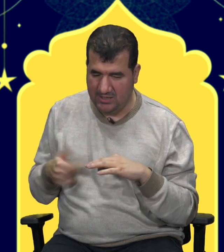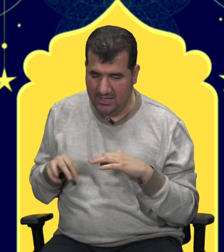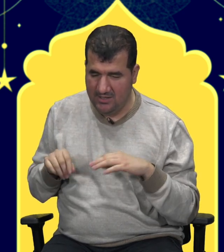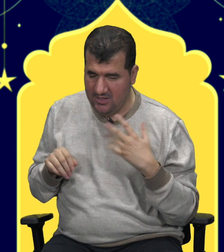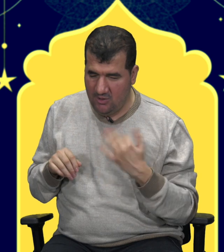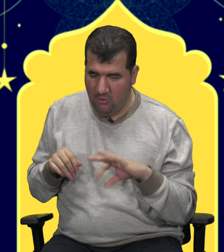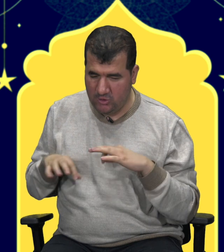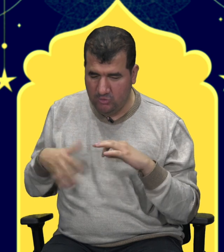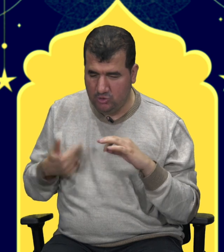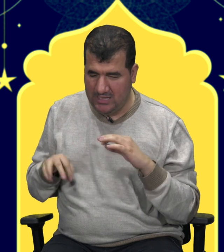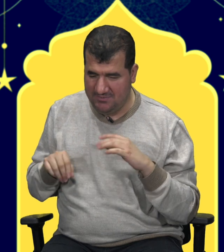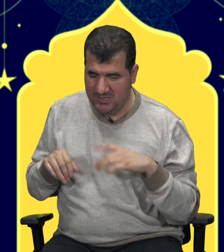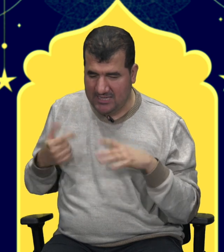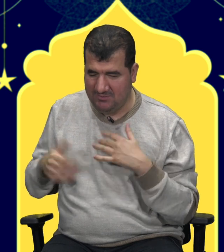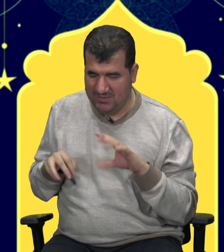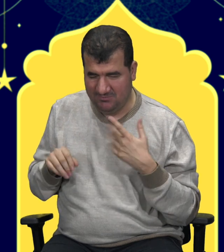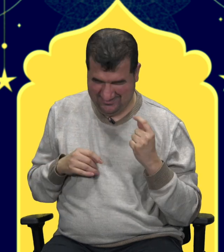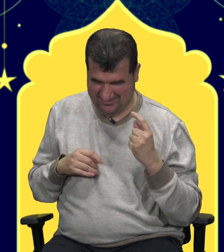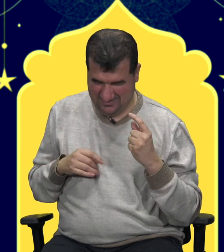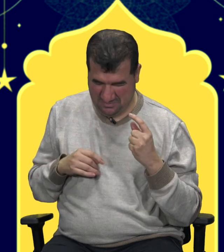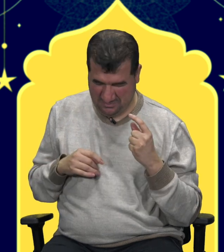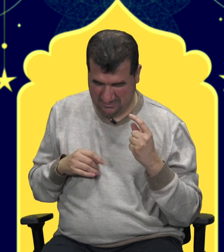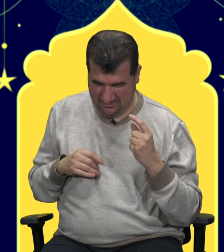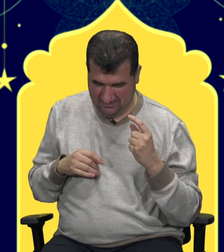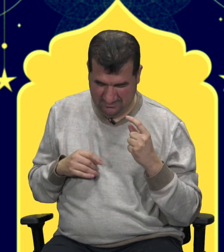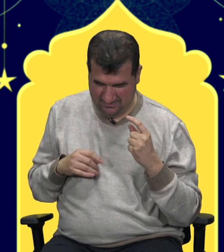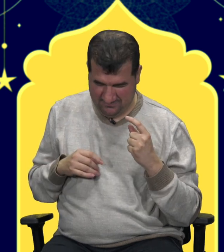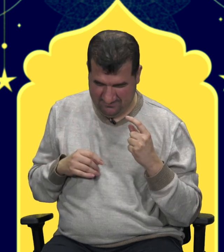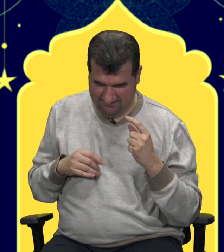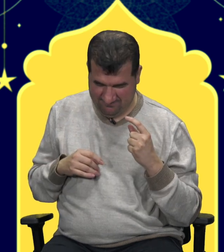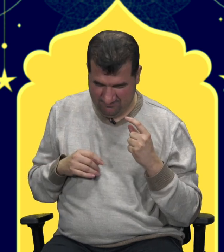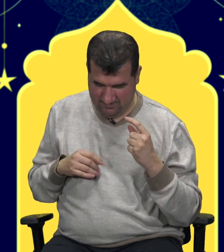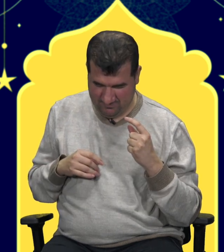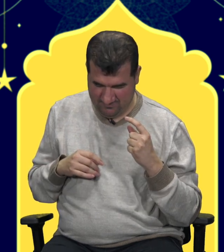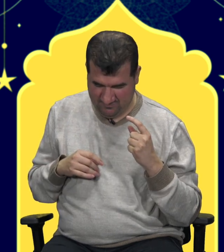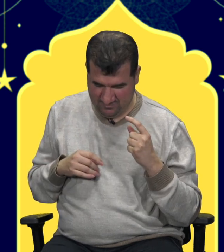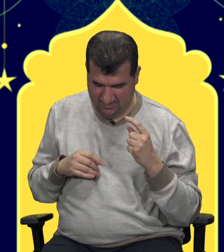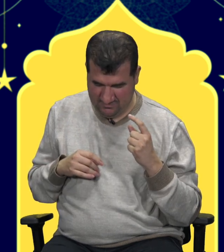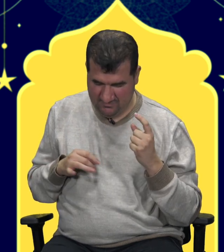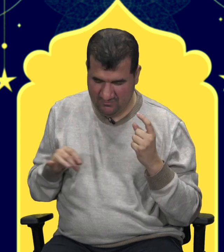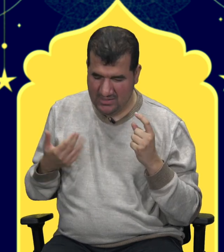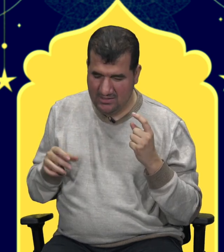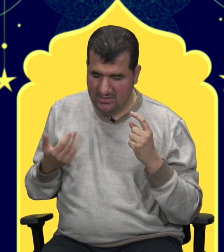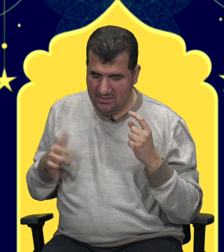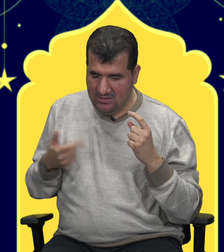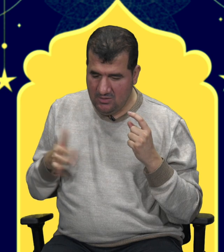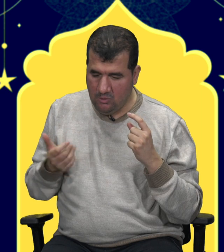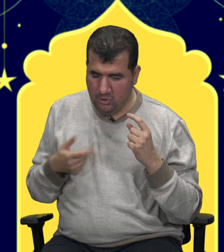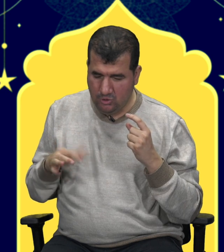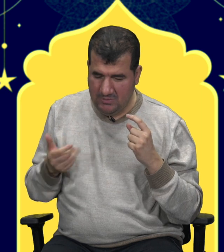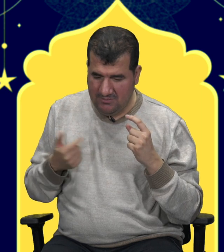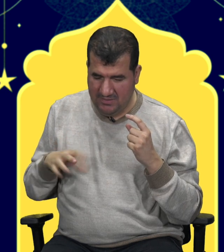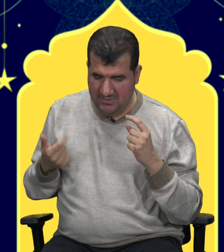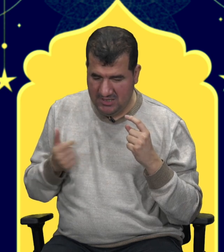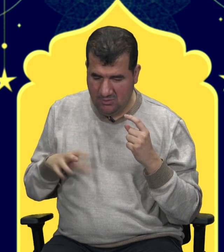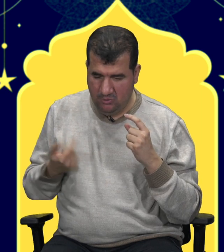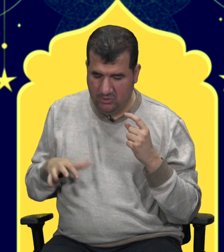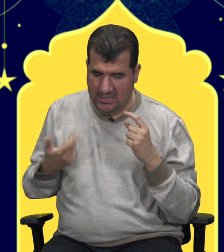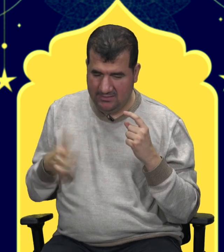orucumu tutarım hiç bırakmadım. Oruç tutmanın senin günlük hayatına etkisi nedir? Oruç tutmanın benim için günlük hayatta